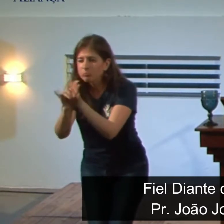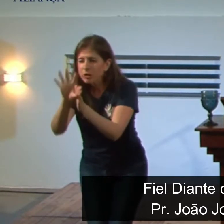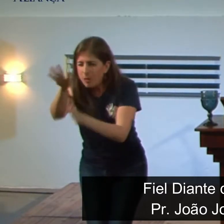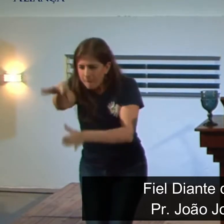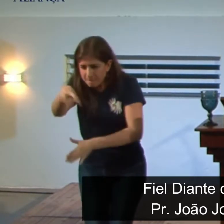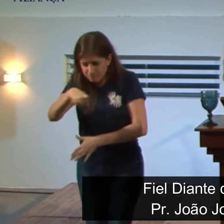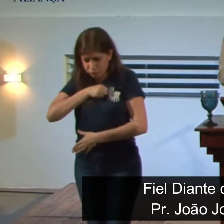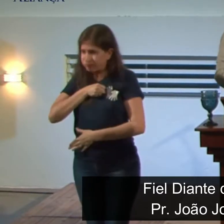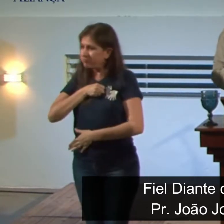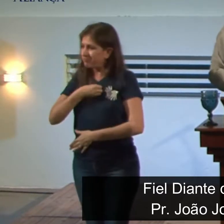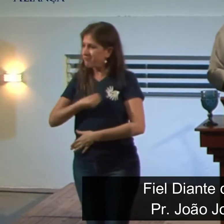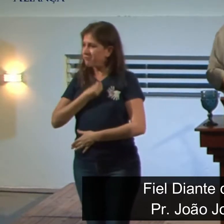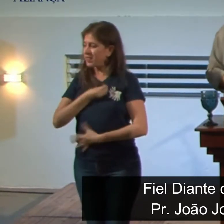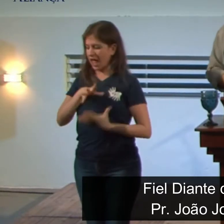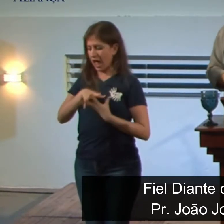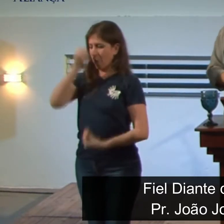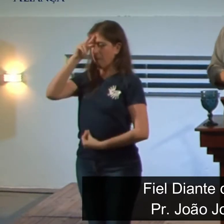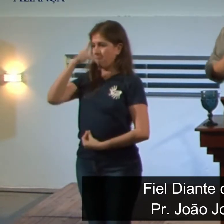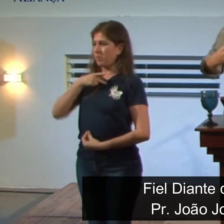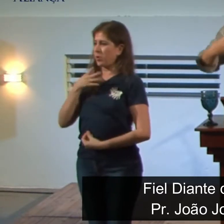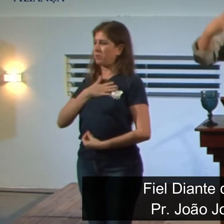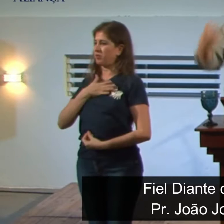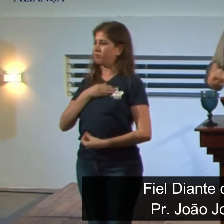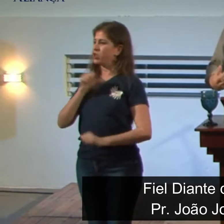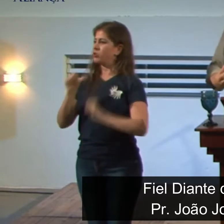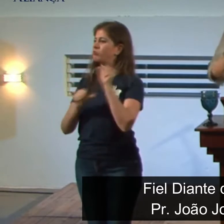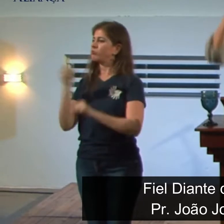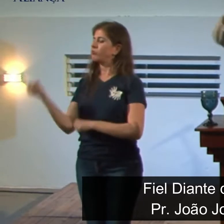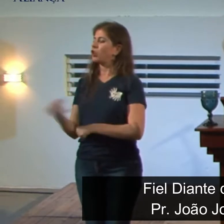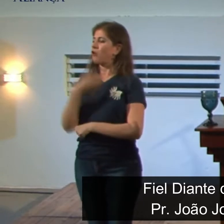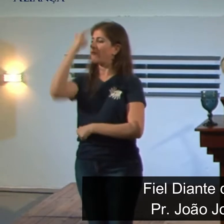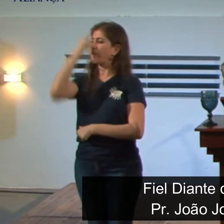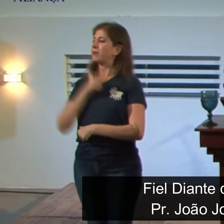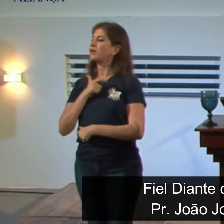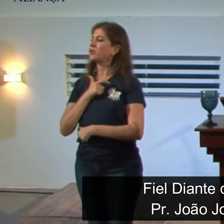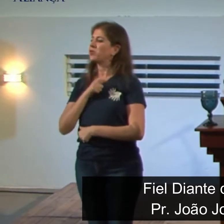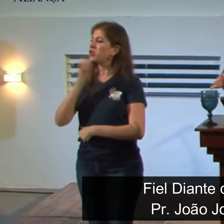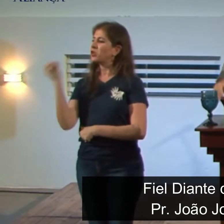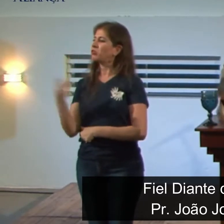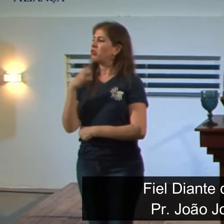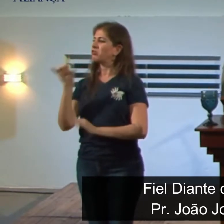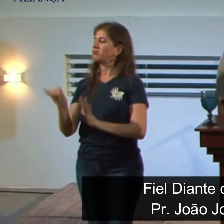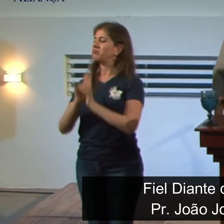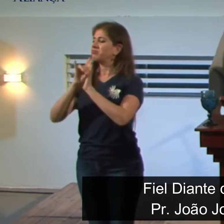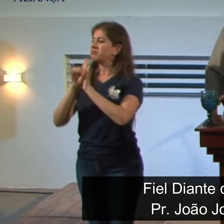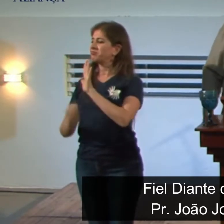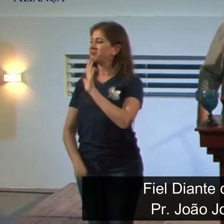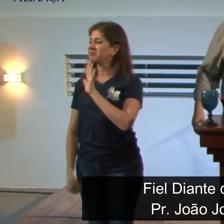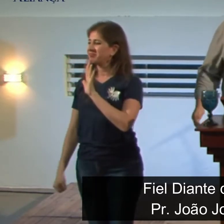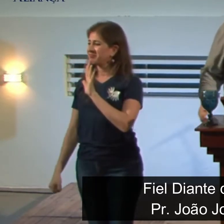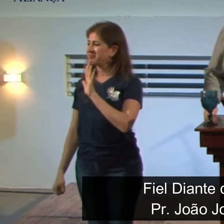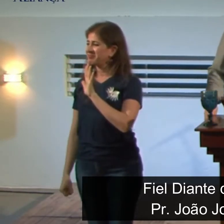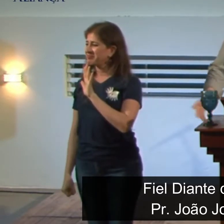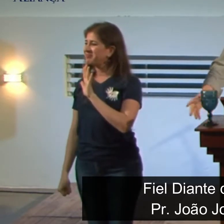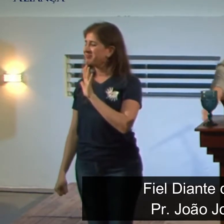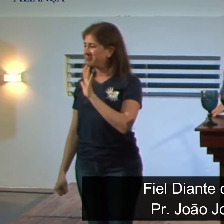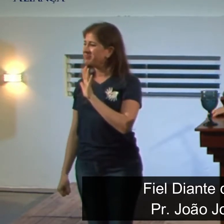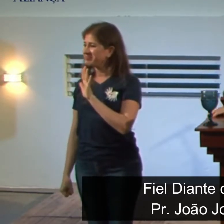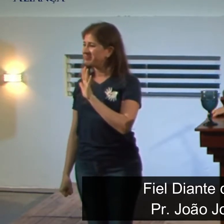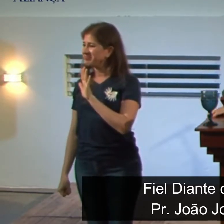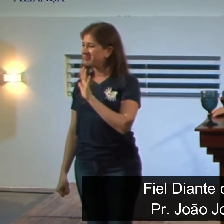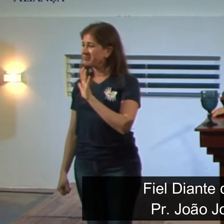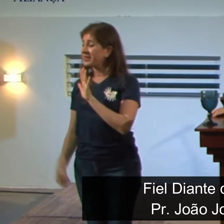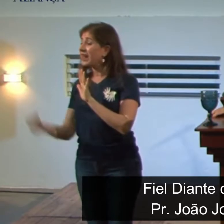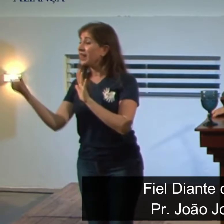da alma da pessoa. Transformando em uma nova pessoa com uma nova identidade. Coisa terrível, irmãos. E uma